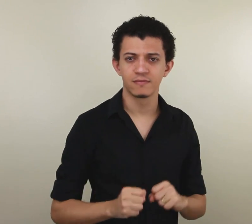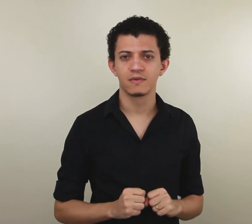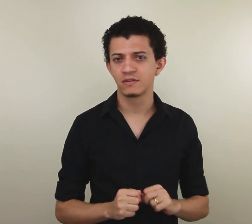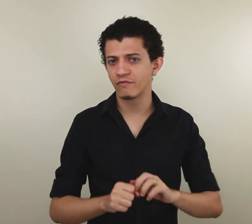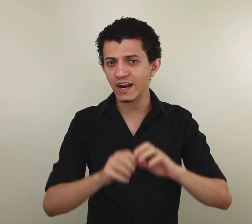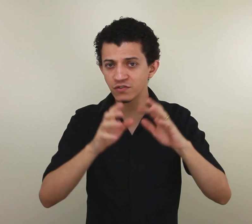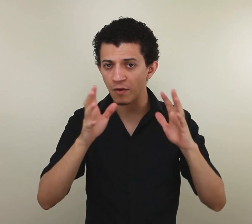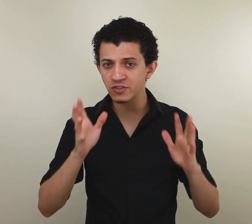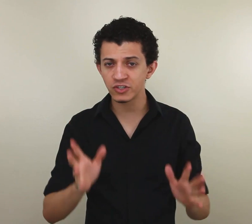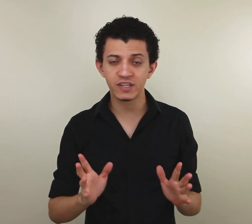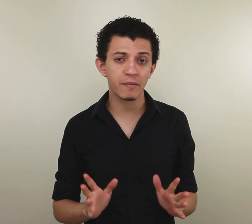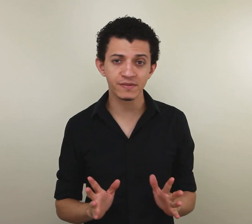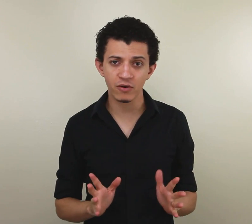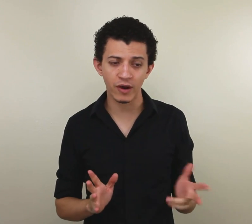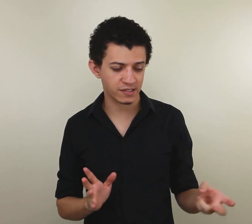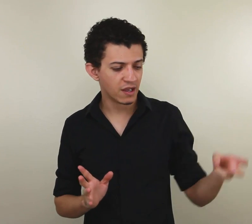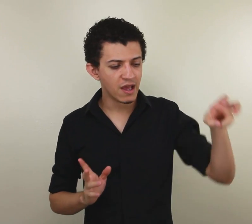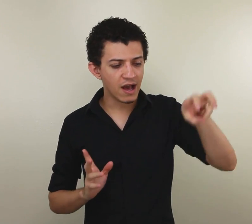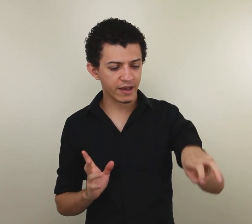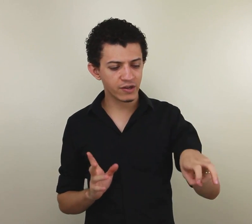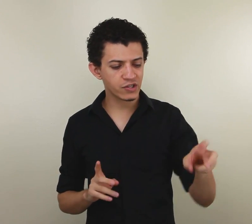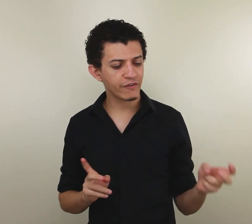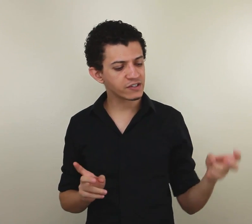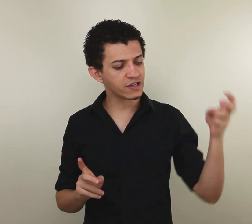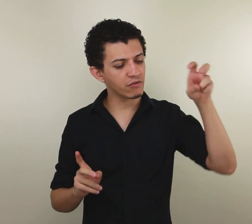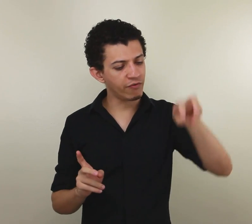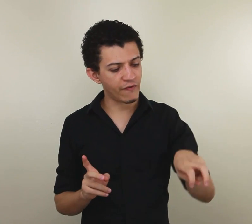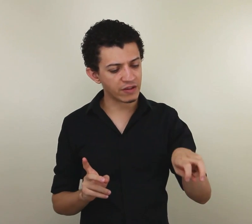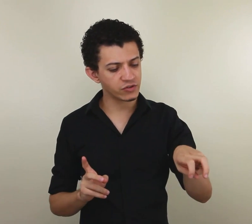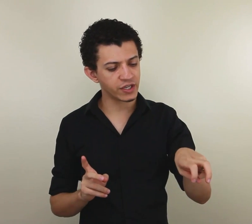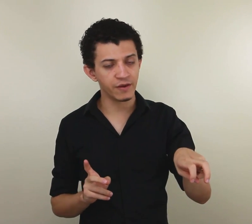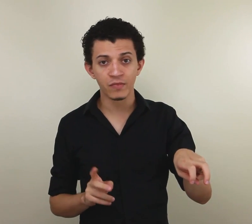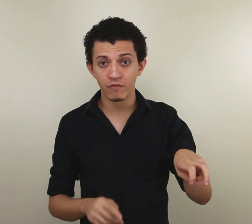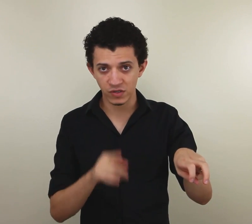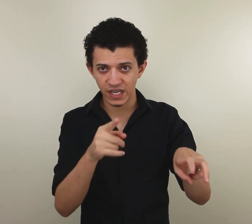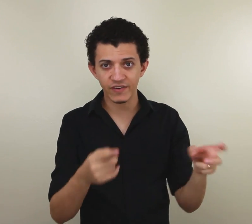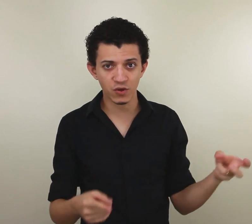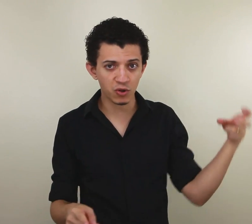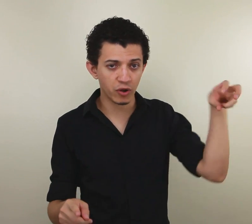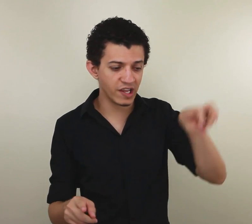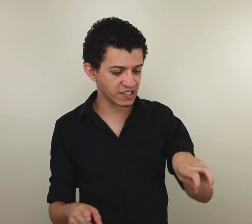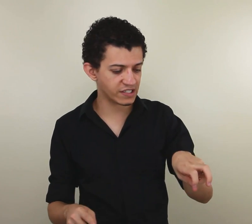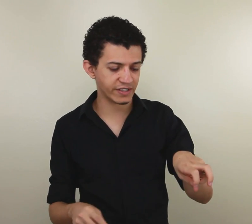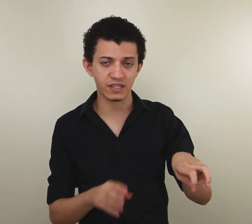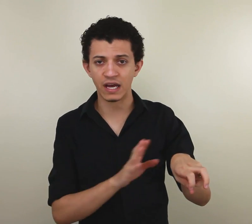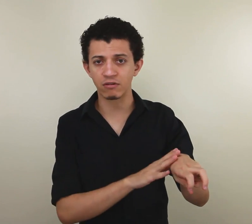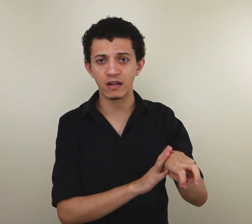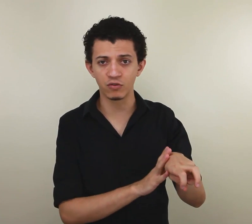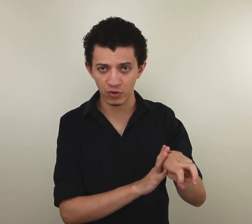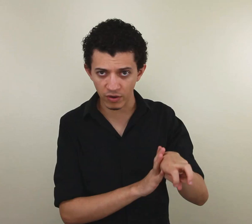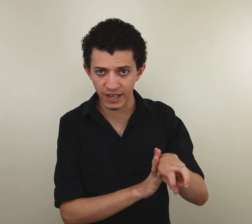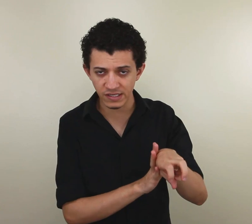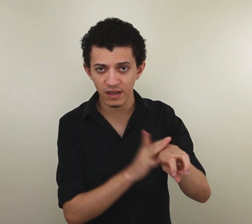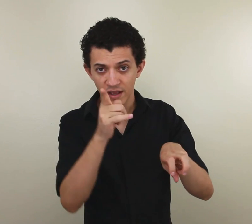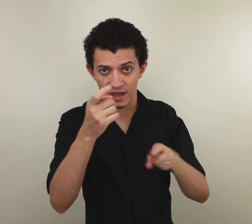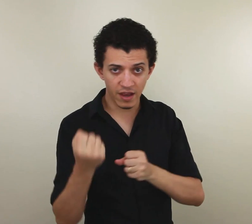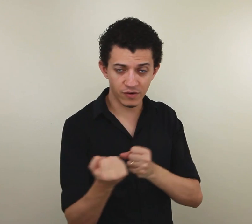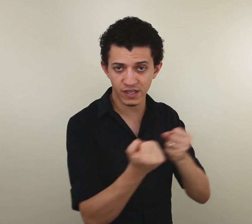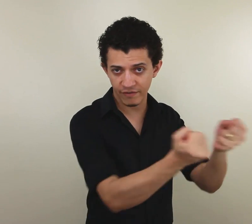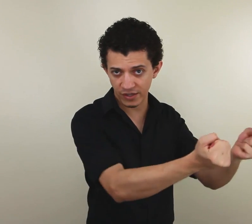São várias formas de dizer a mesma coisa. Aqui eu estou enfatizando o fato de que você que vai ser o motorista, você vai sentar do lado do motorista, e é você quem vai